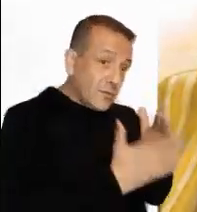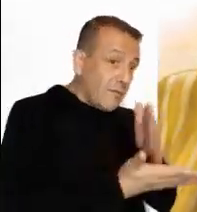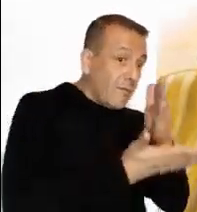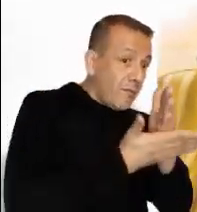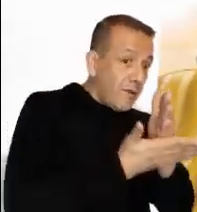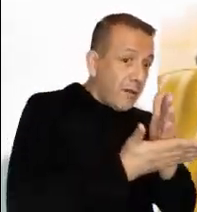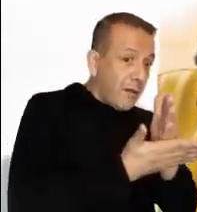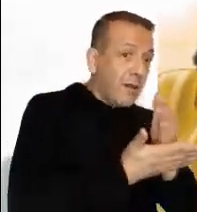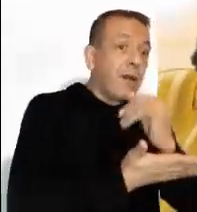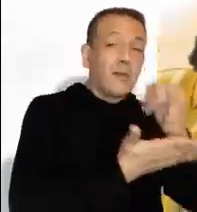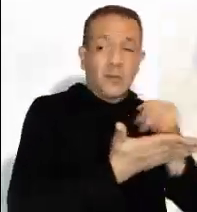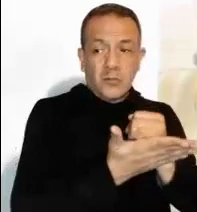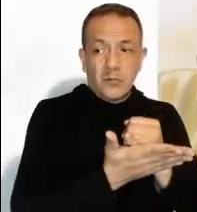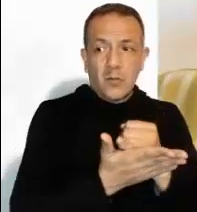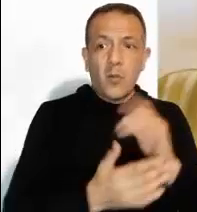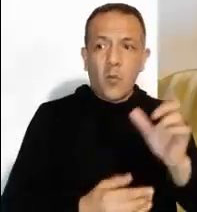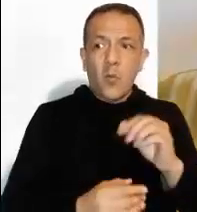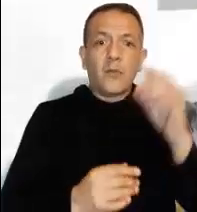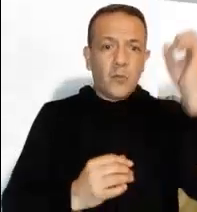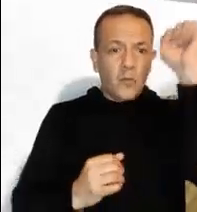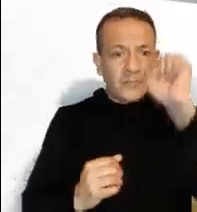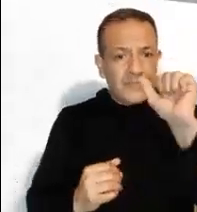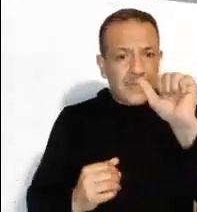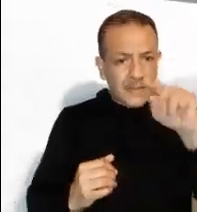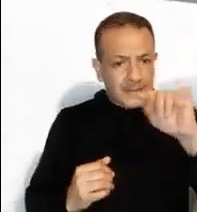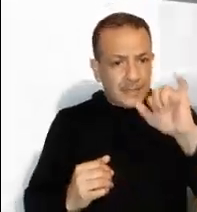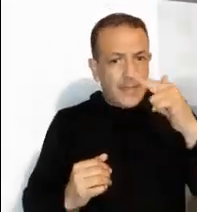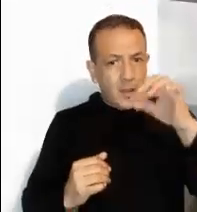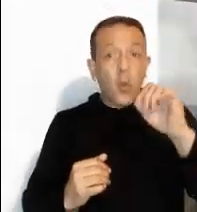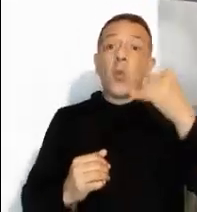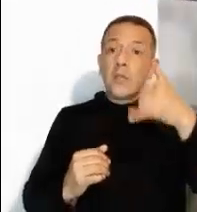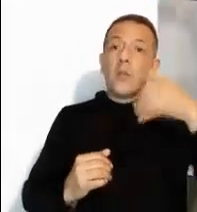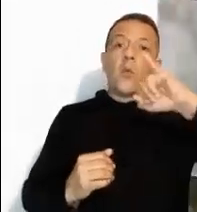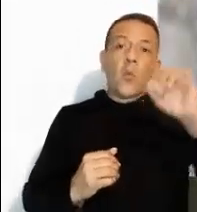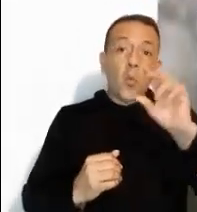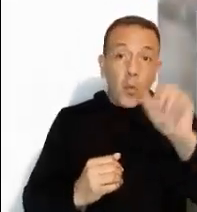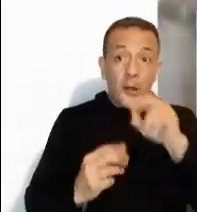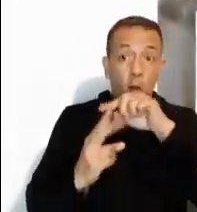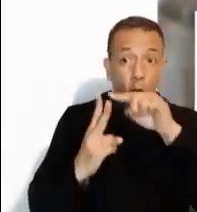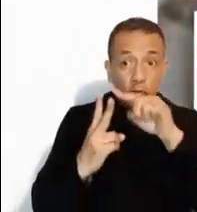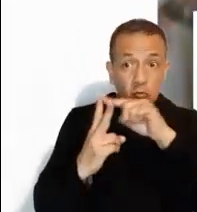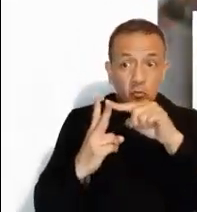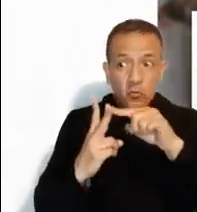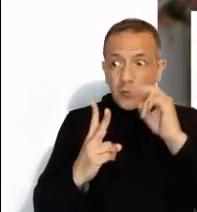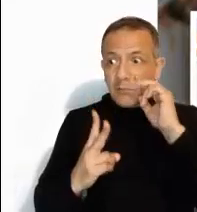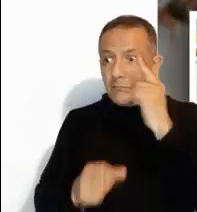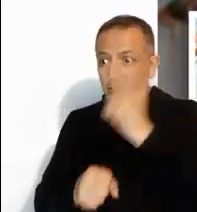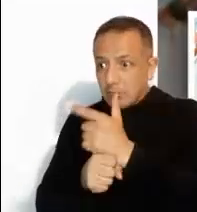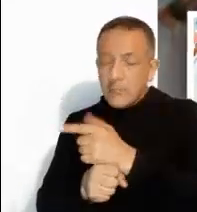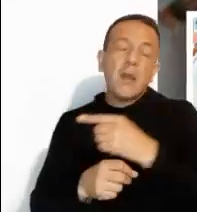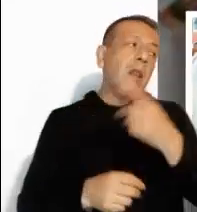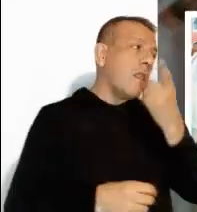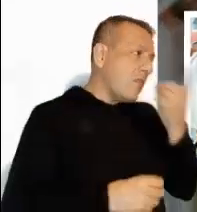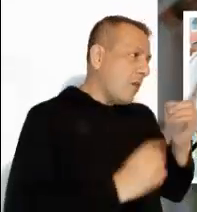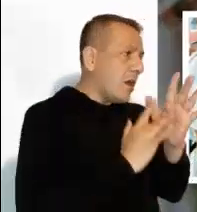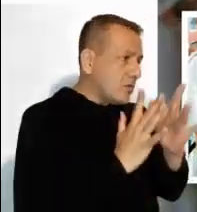Ante esta negativa, sus discípulos, Santiago y Juan, le dijeron, Señor, ¿quieres que hagamos bajar fuego